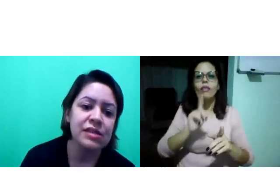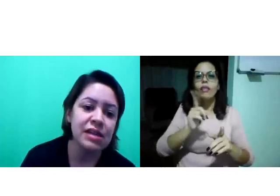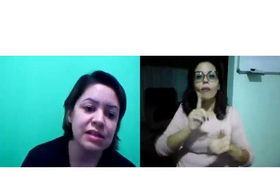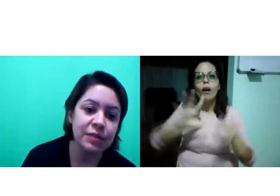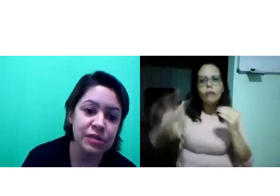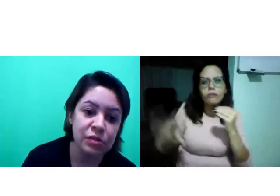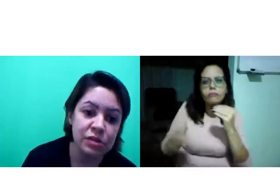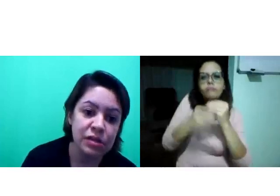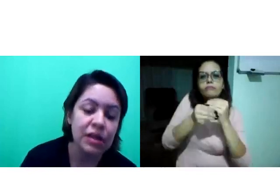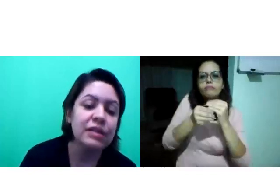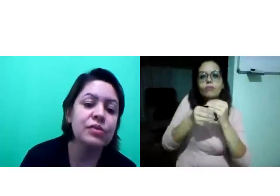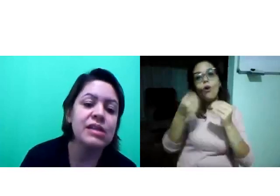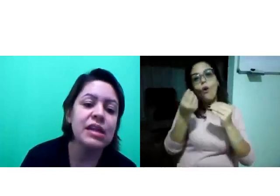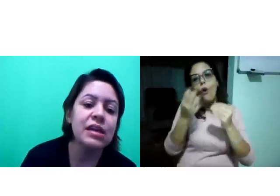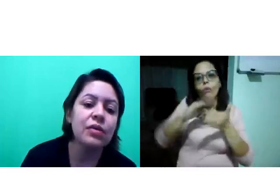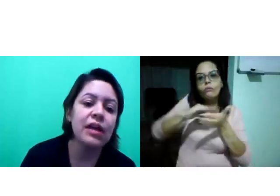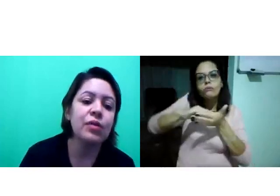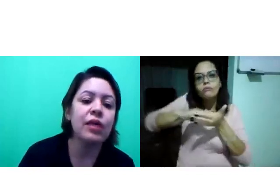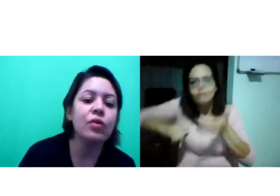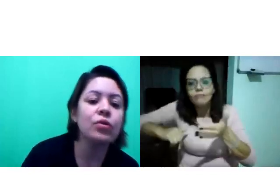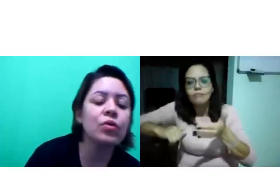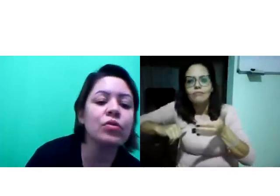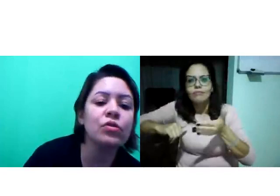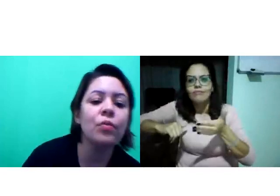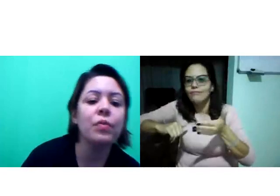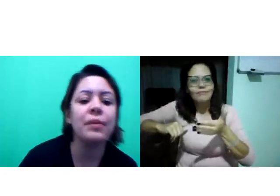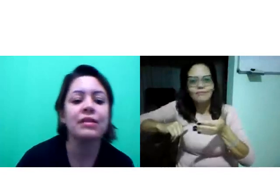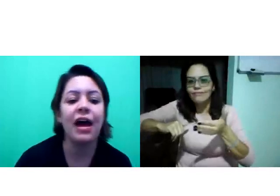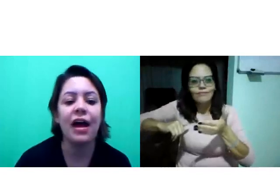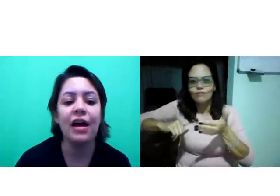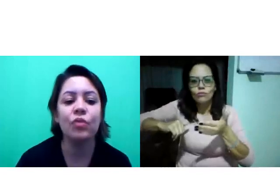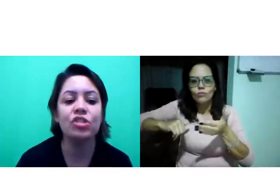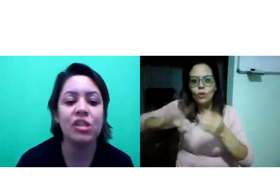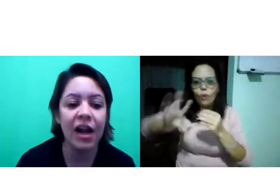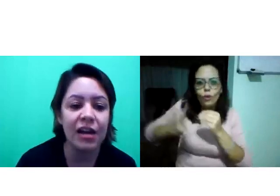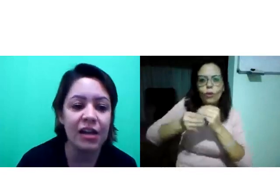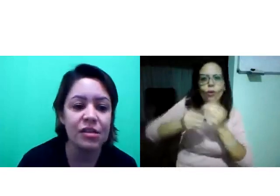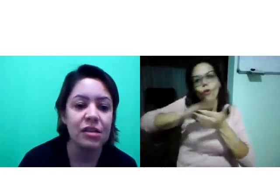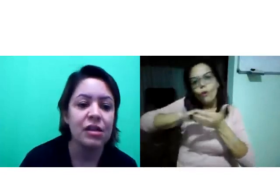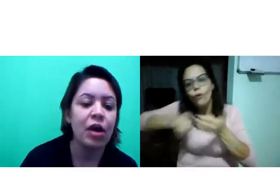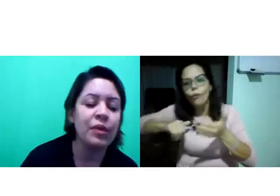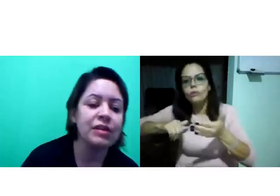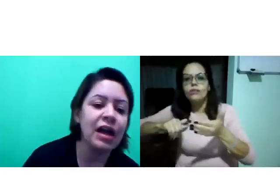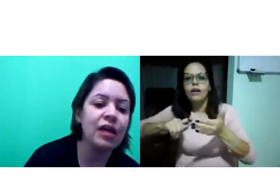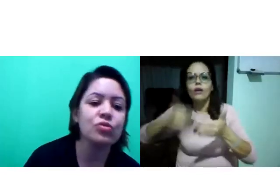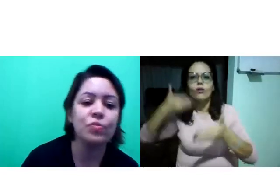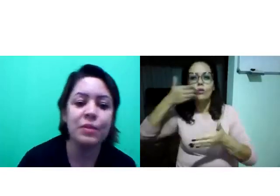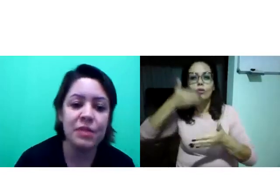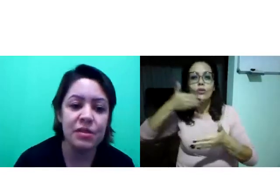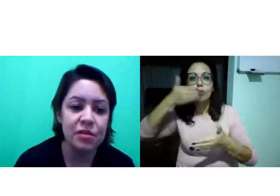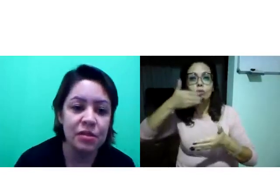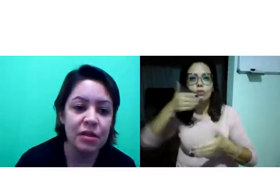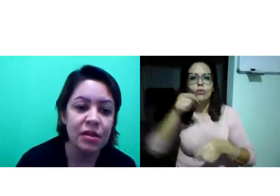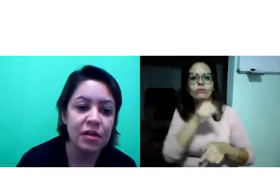fazer as adaptações. Não seria... Não é complementar ou tirar, né? Aumentar ou